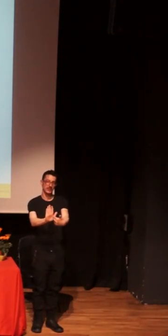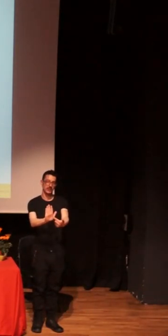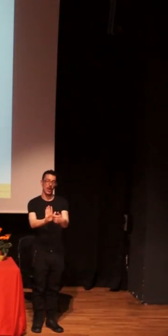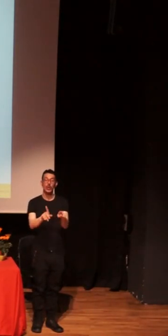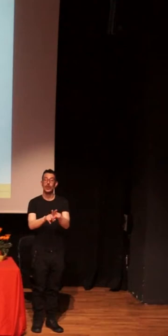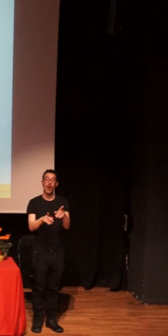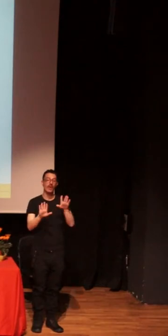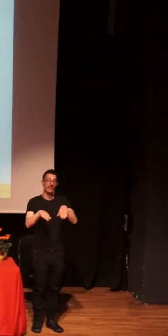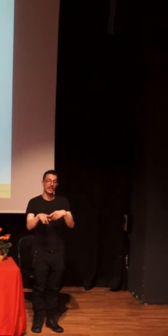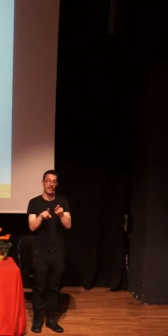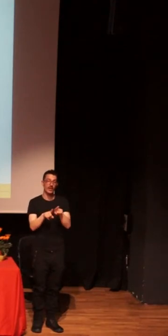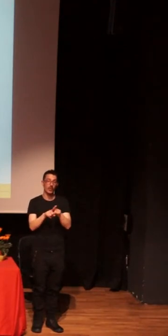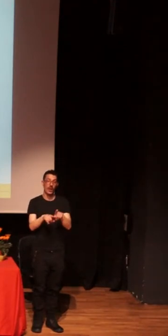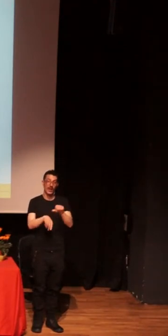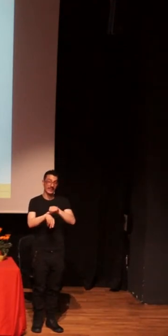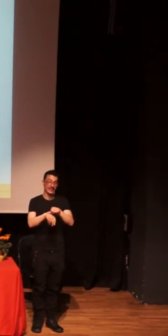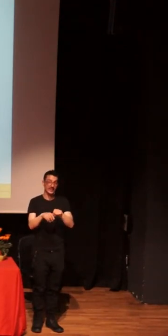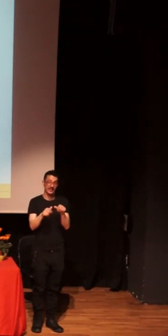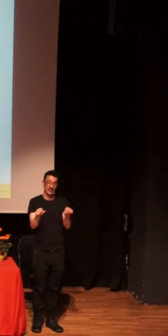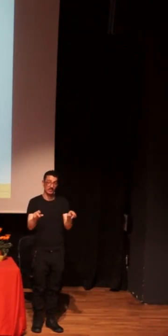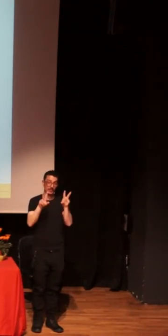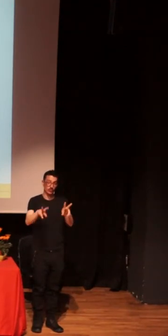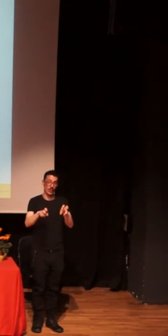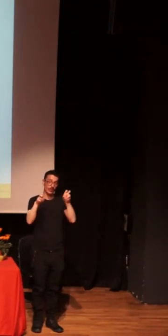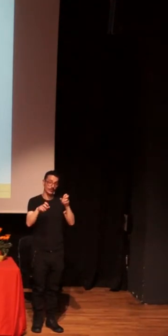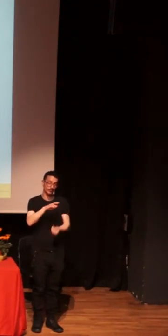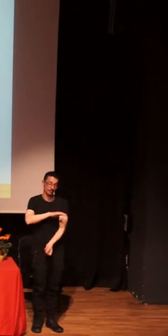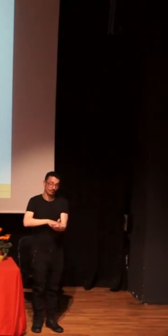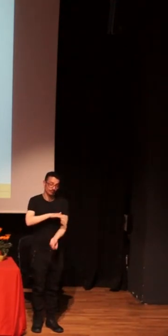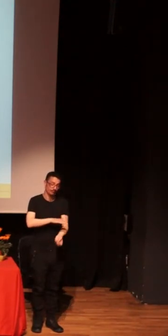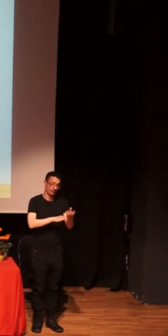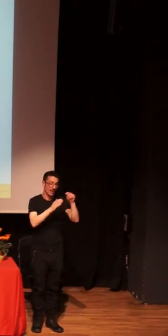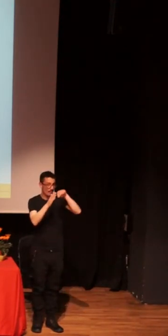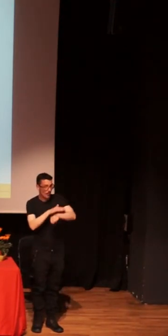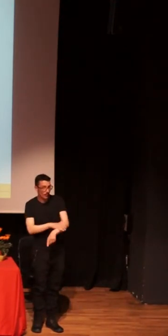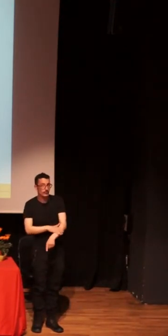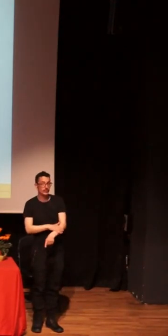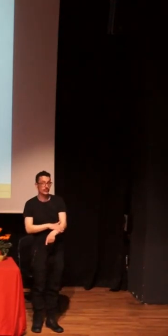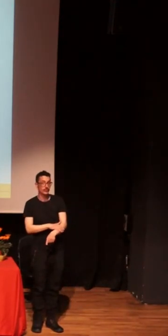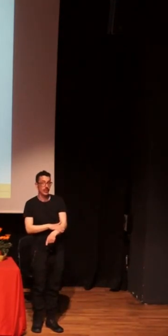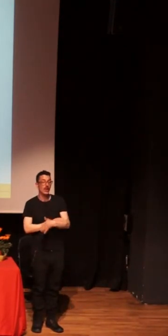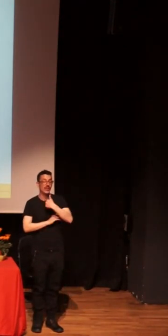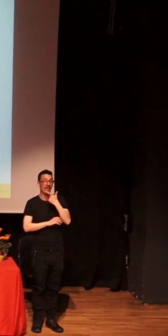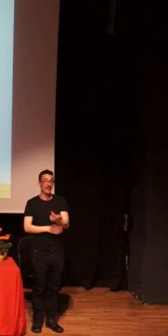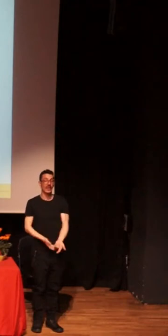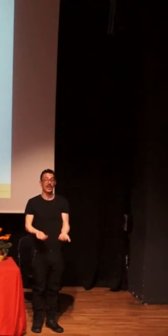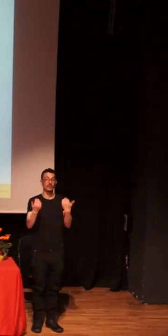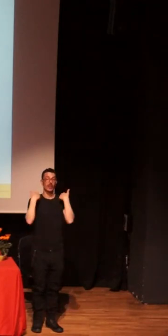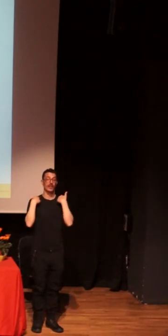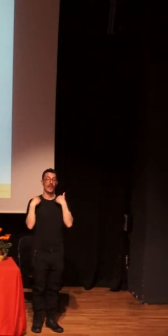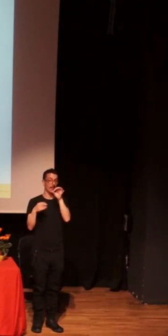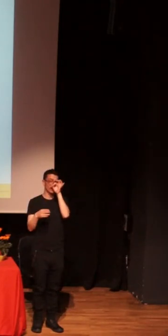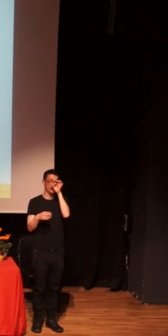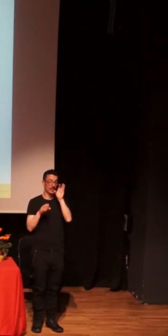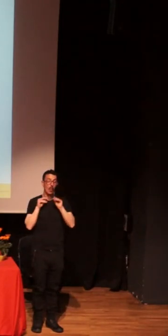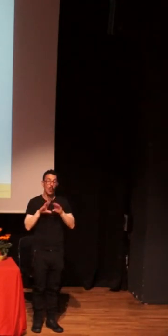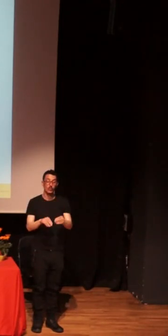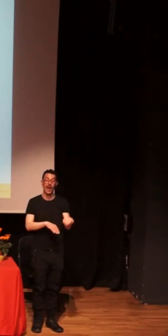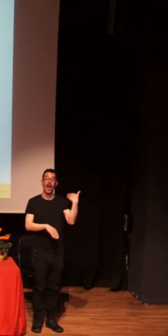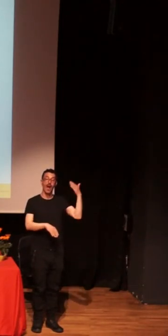estamos profundizando en nuevos estigmas. Y, al final, estamos trasladando la responsabilidad de usar el preservativo que había antes sobre la persona